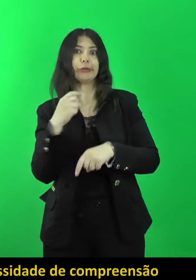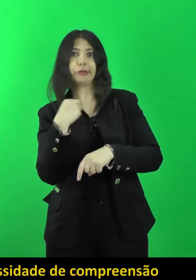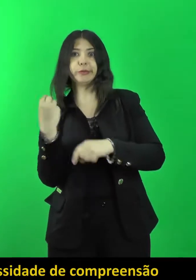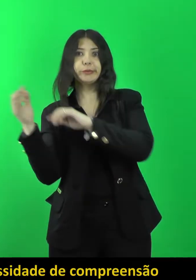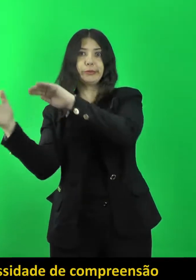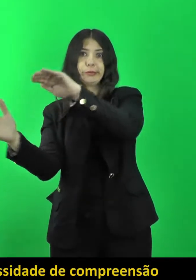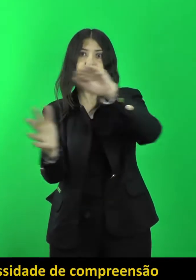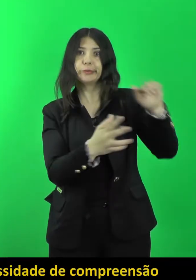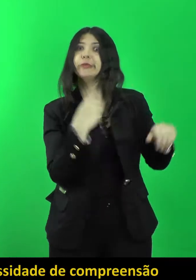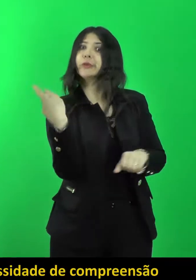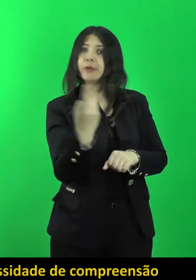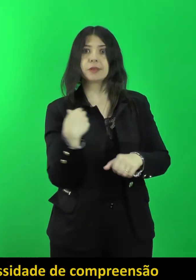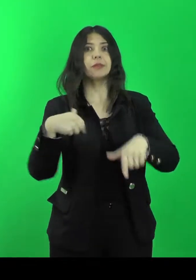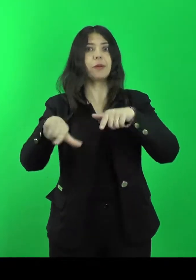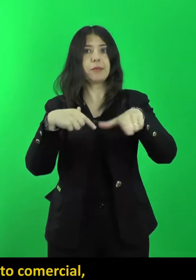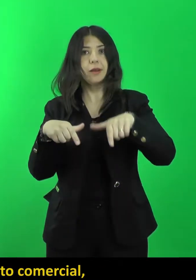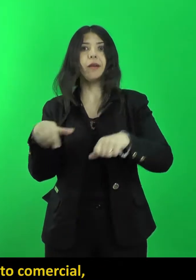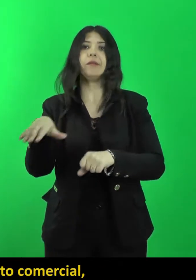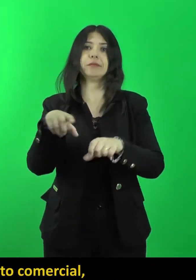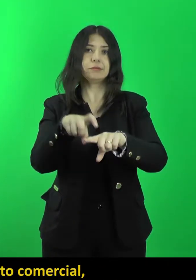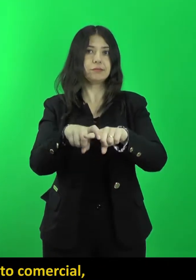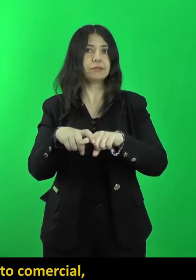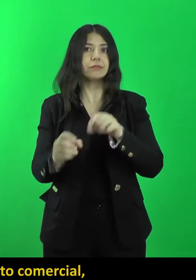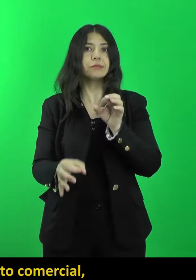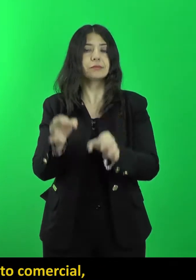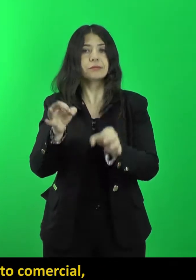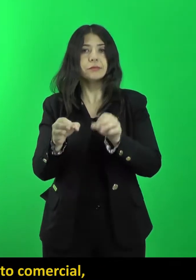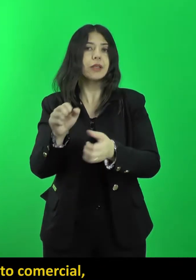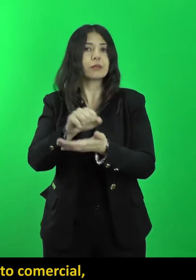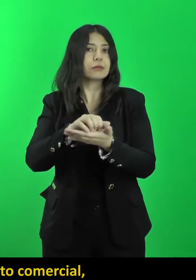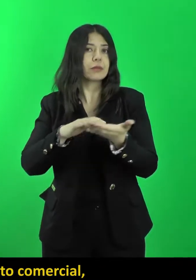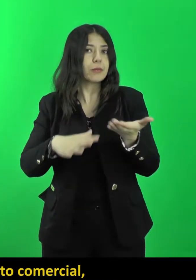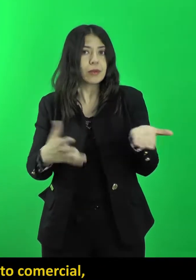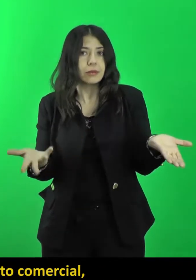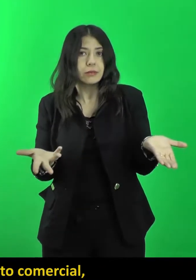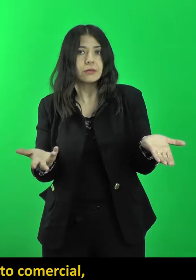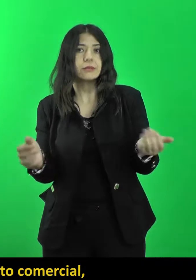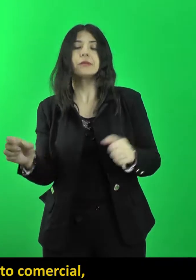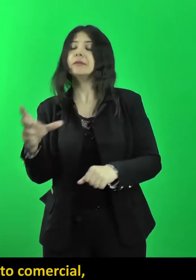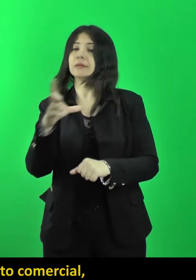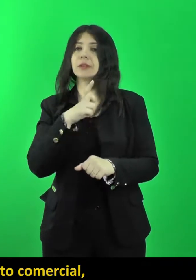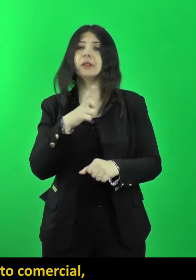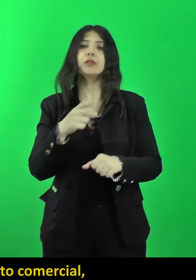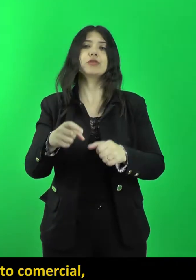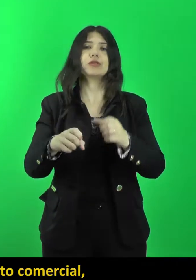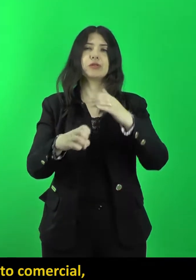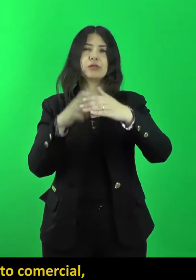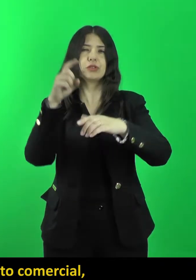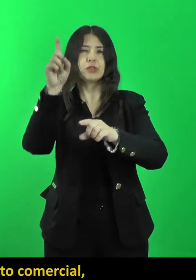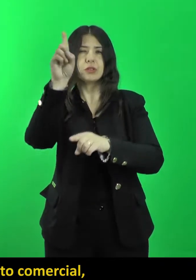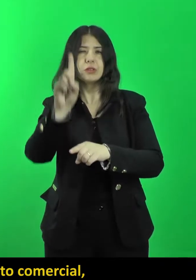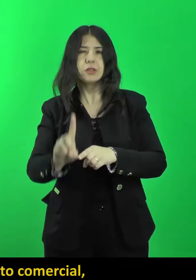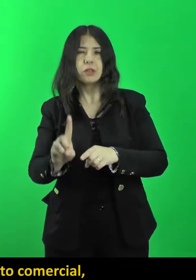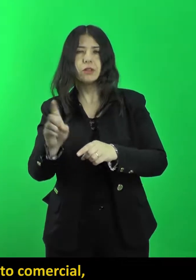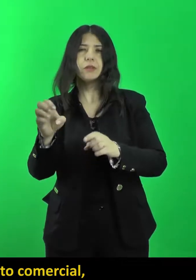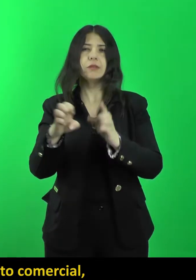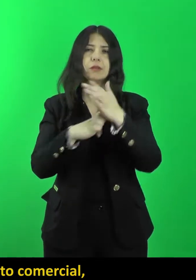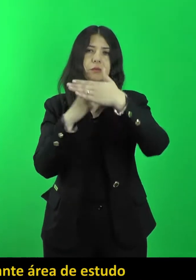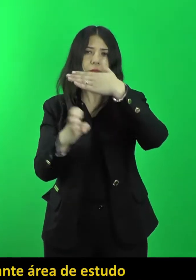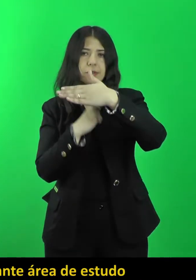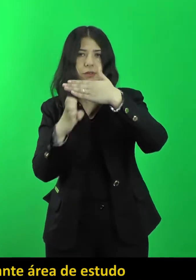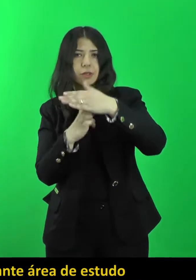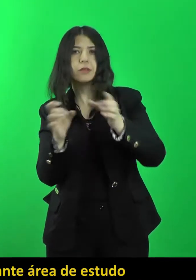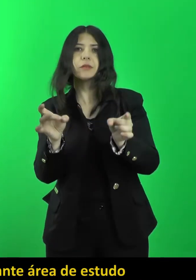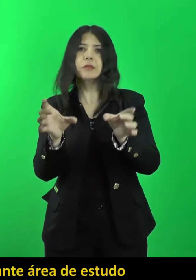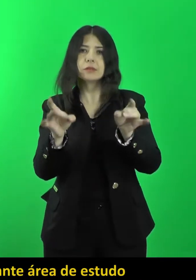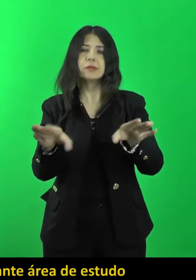compreensão desta área de atuação. Por outro lado, o direito comercial, atualmente denominado direito empresarial,